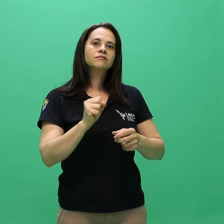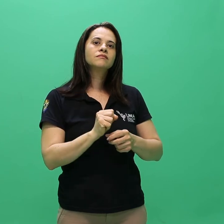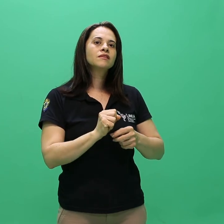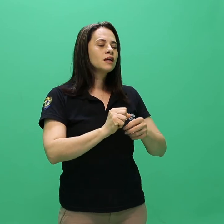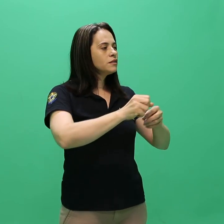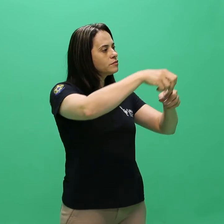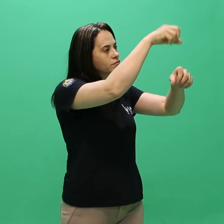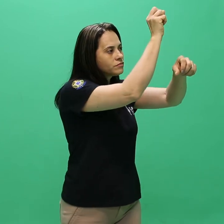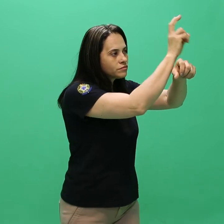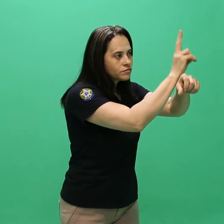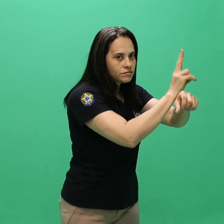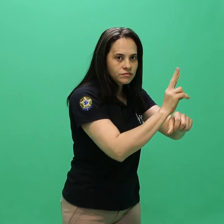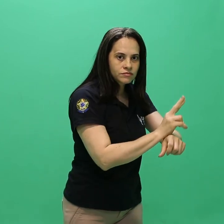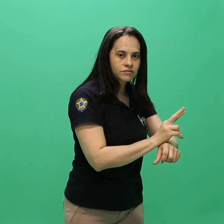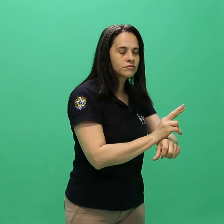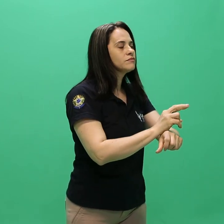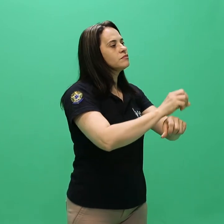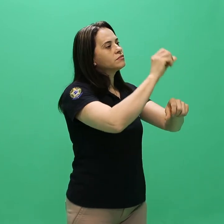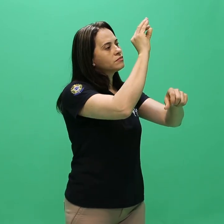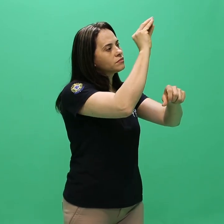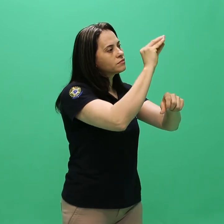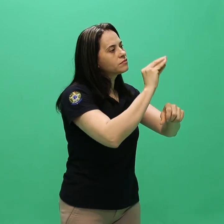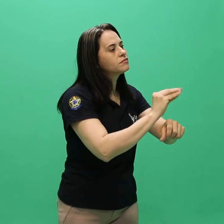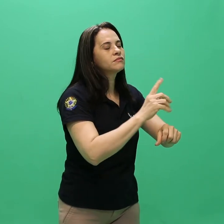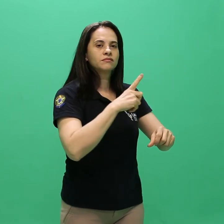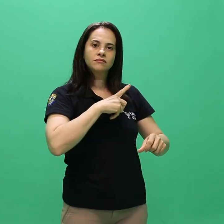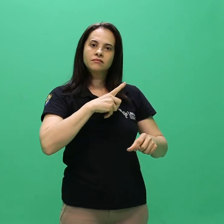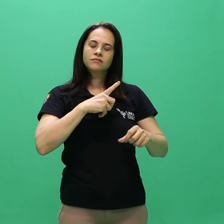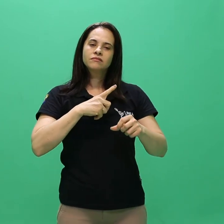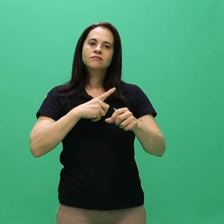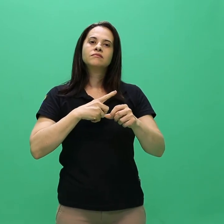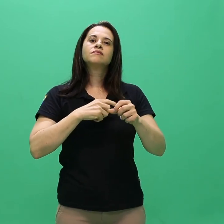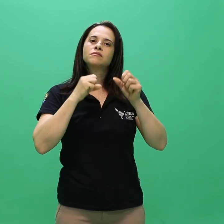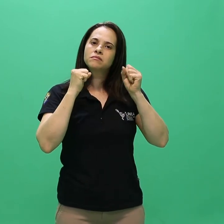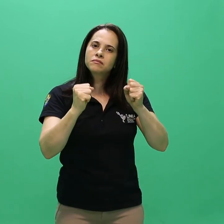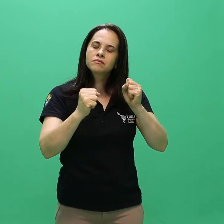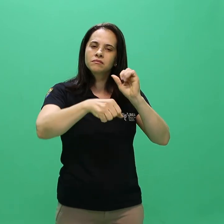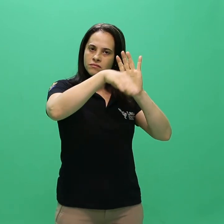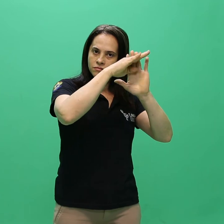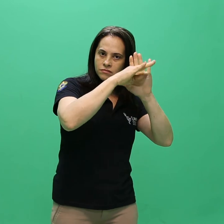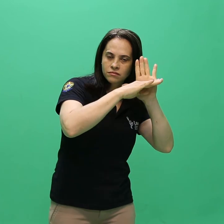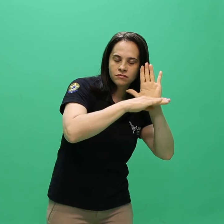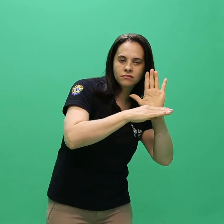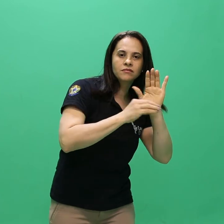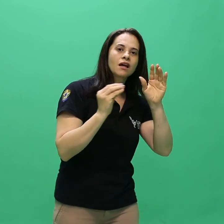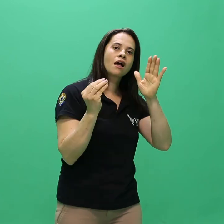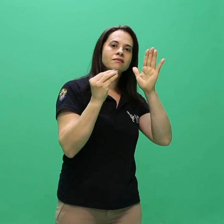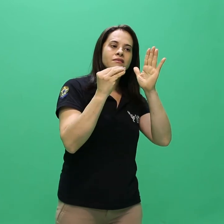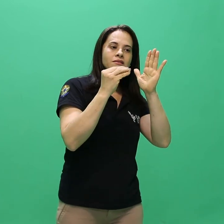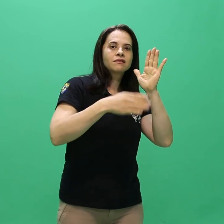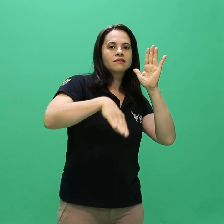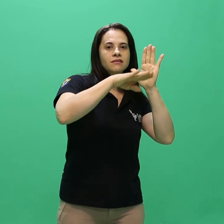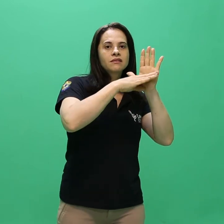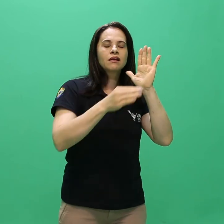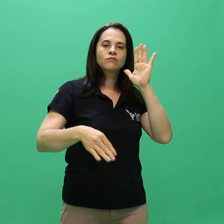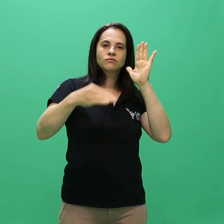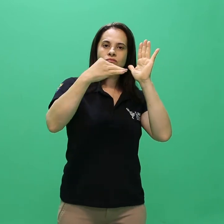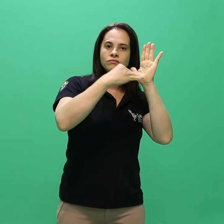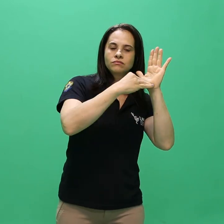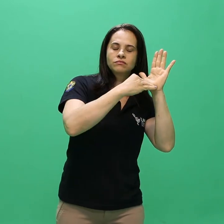A ocupação das vagas nos cursos se dará por classificação até o limite